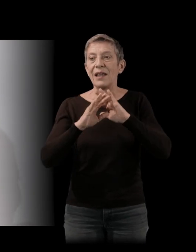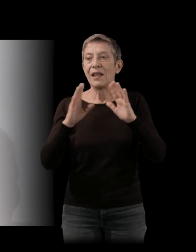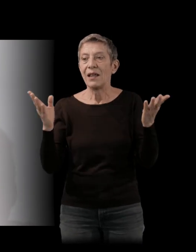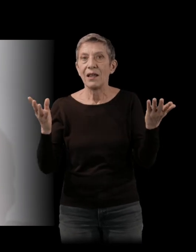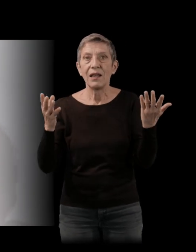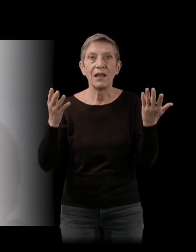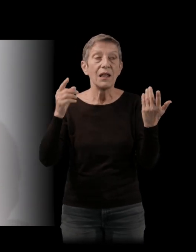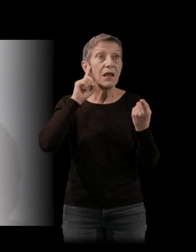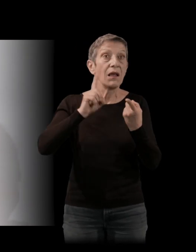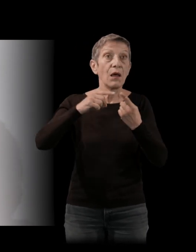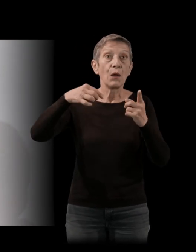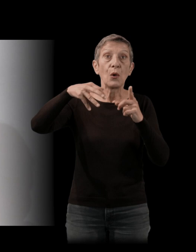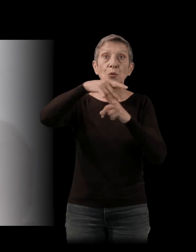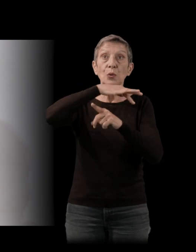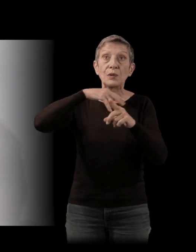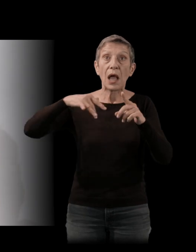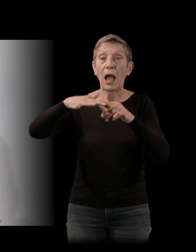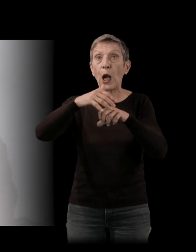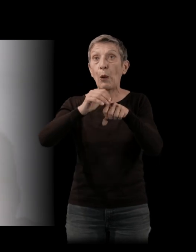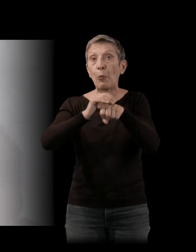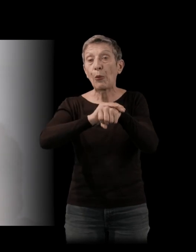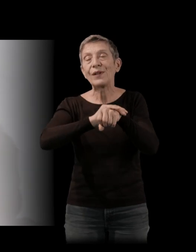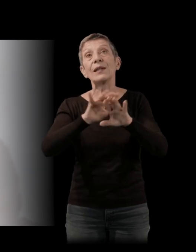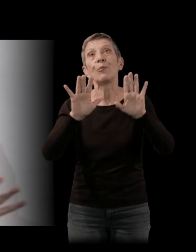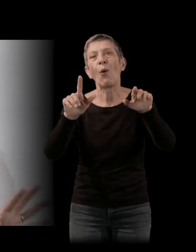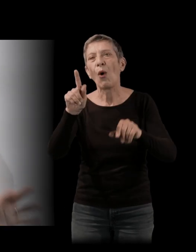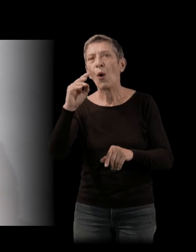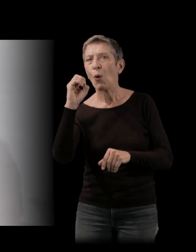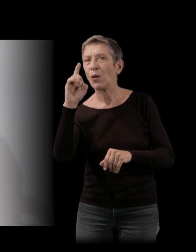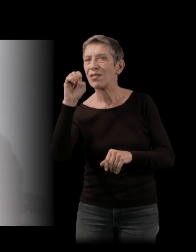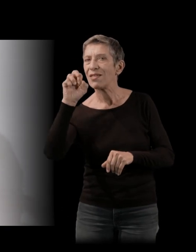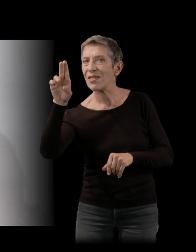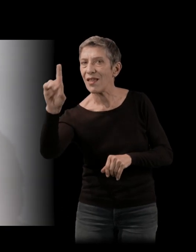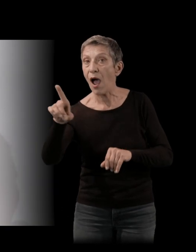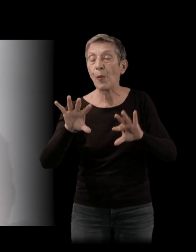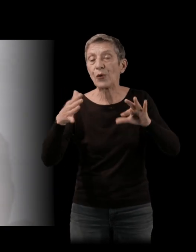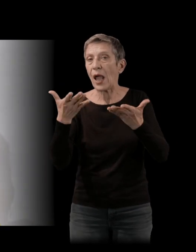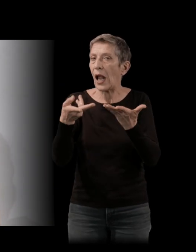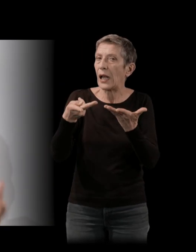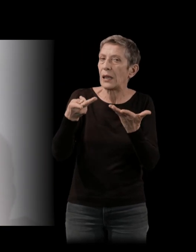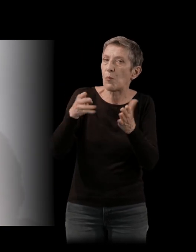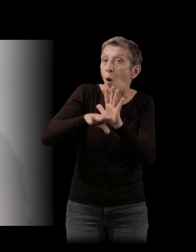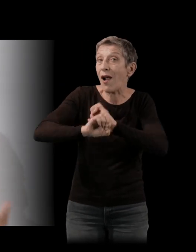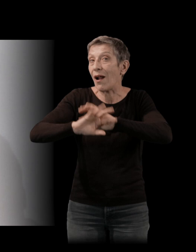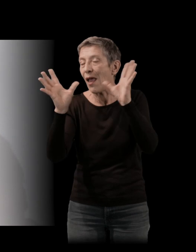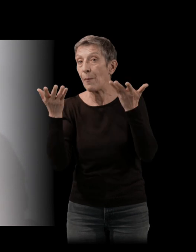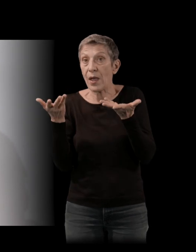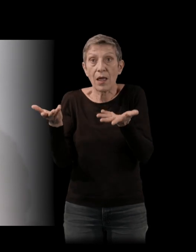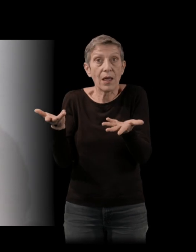sociale et politique, même si Godard est peut-être plus ambigu par rapport à ça, mais c'est vrai que ce n'était pas le cœur de ces